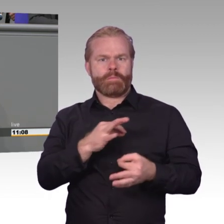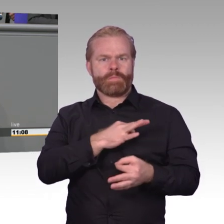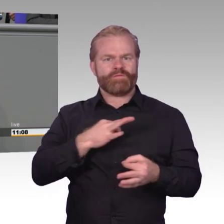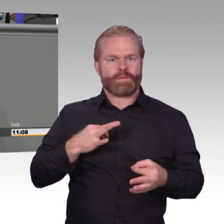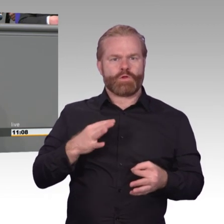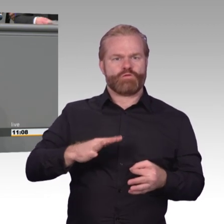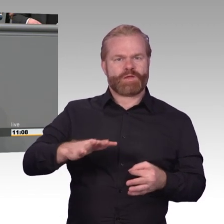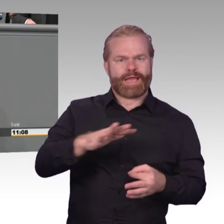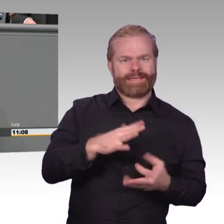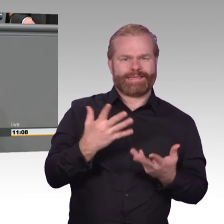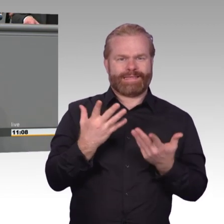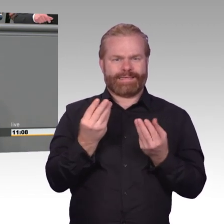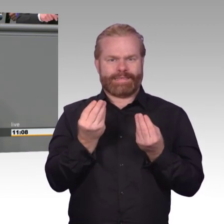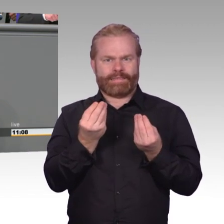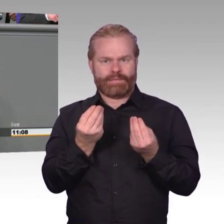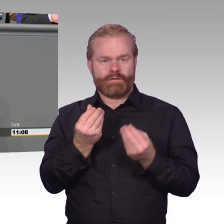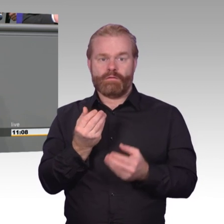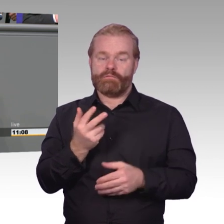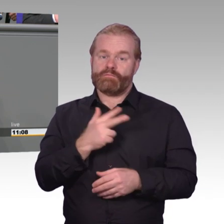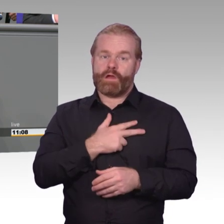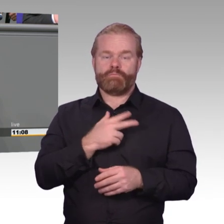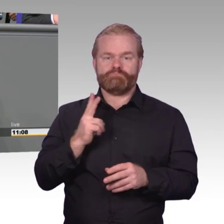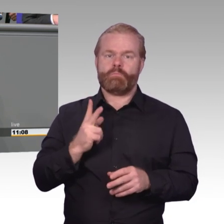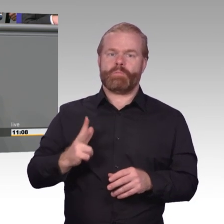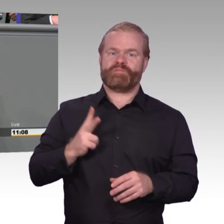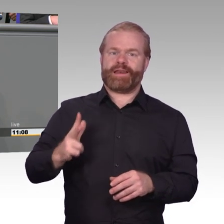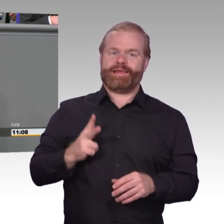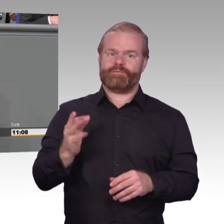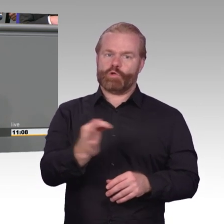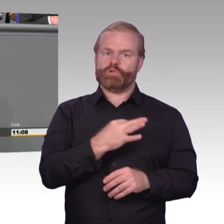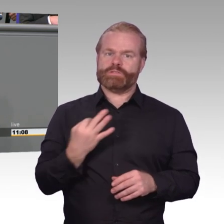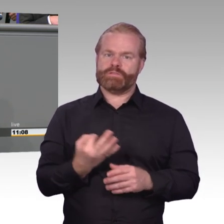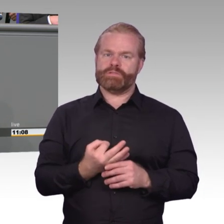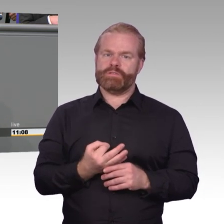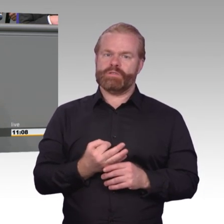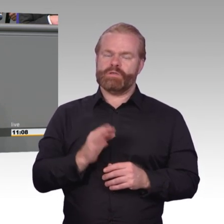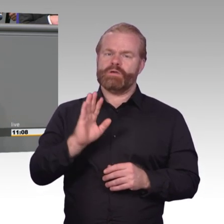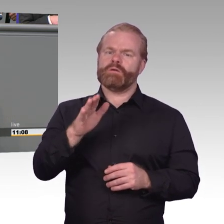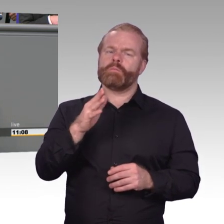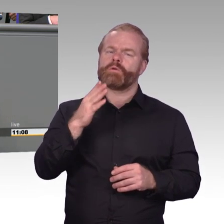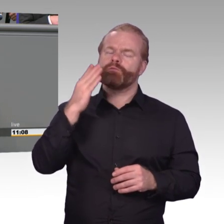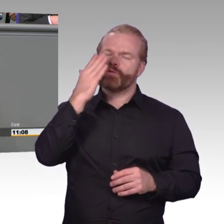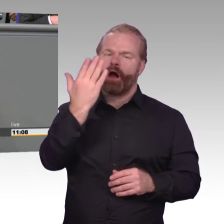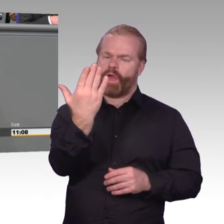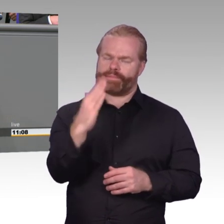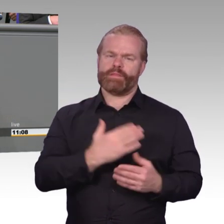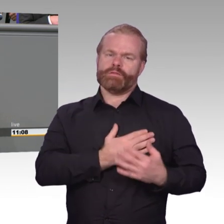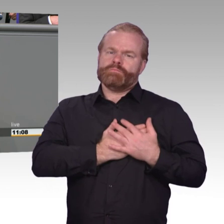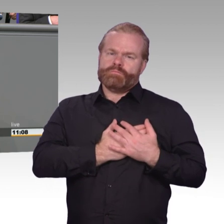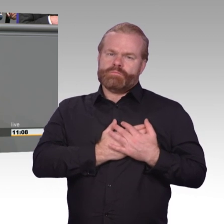einen Parteifreund per Postkarte verschicken, die im Zweifelsfall jeder lesen kann? Niemand würde das tun.